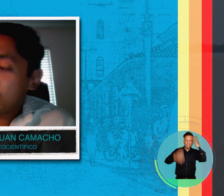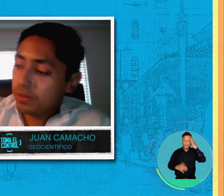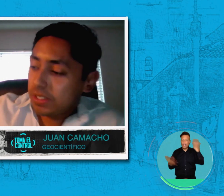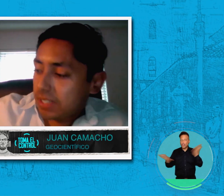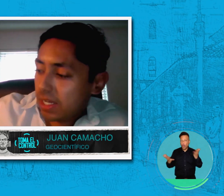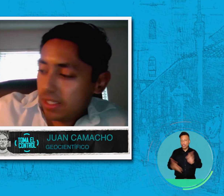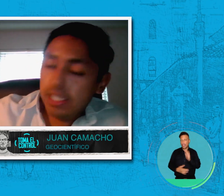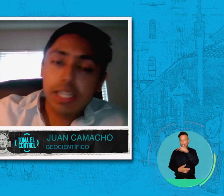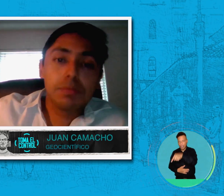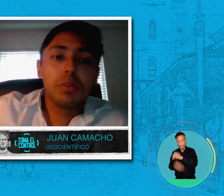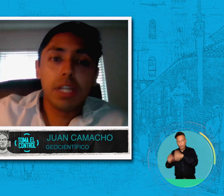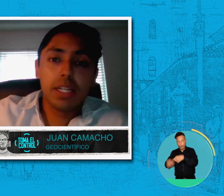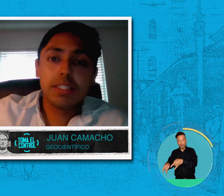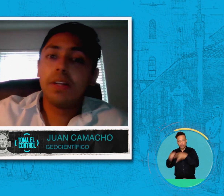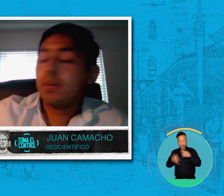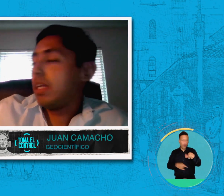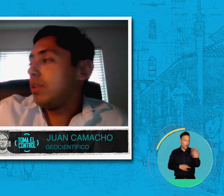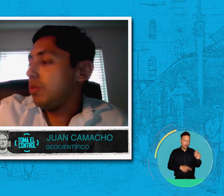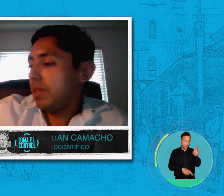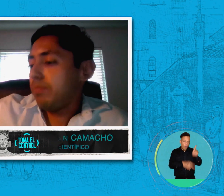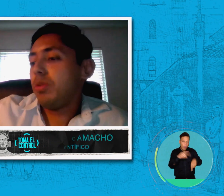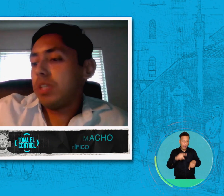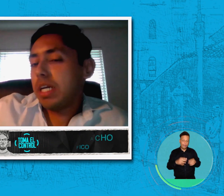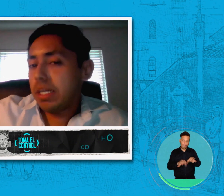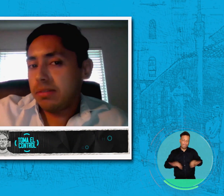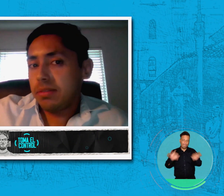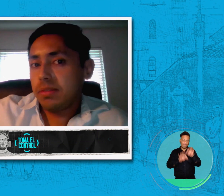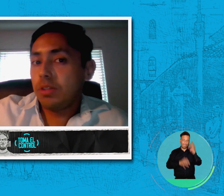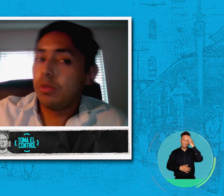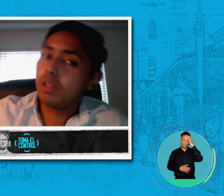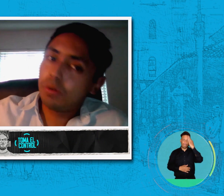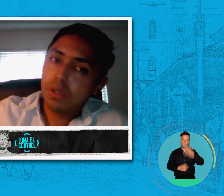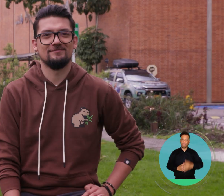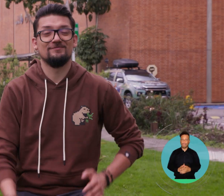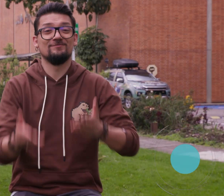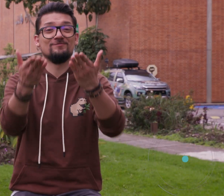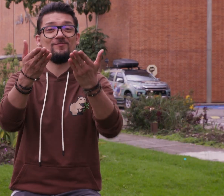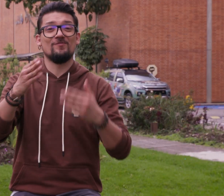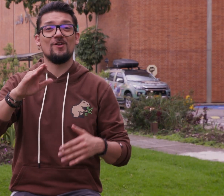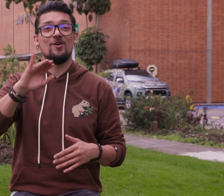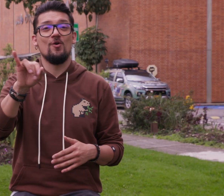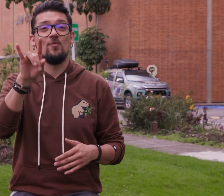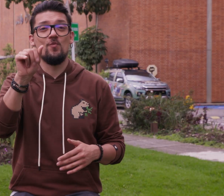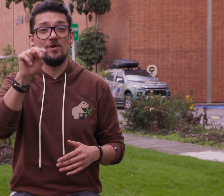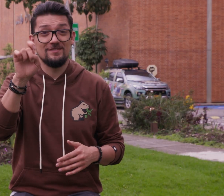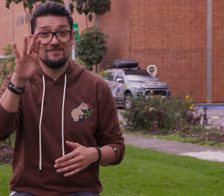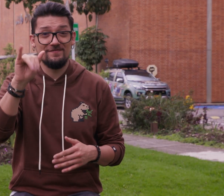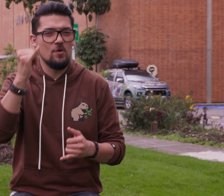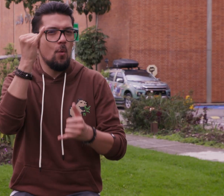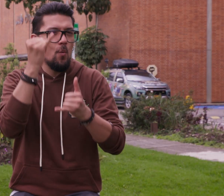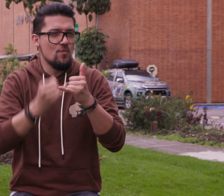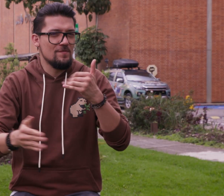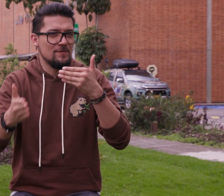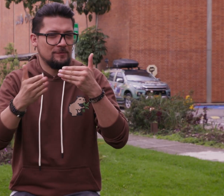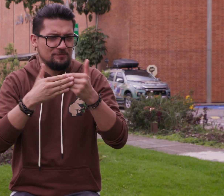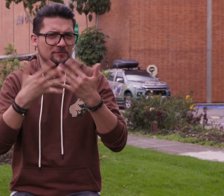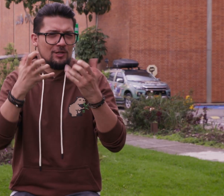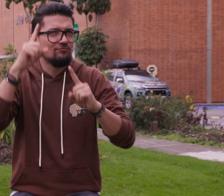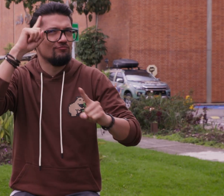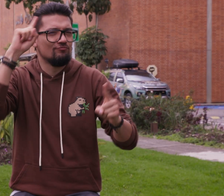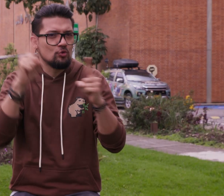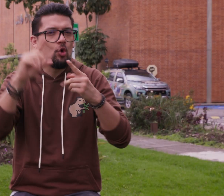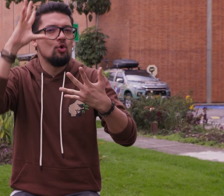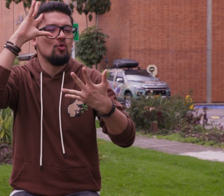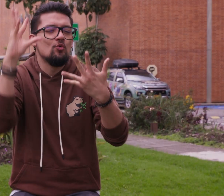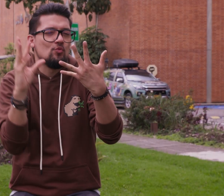es uno saber dónde está, irla a explotar, saber en dónde puedo sacar y en dónde no. Juan Sebastián, para terminar y en